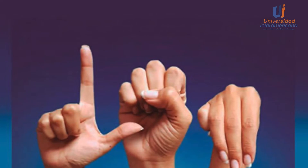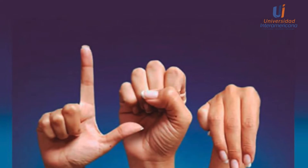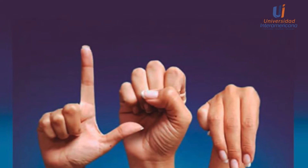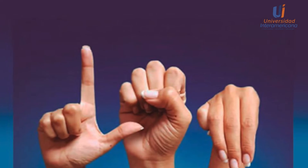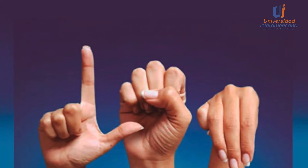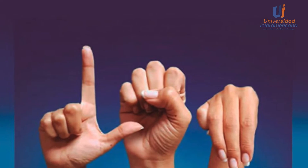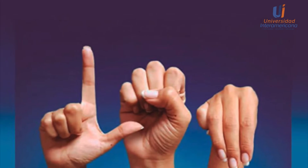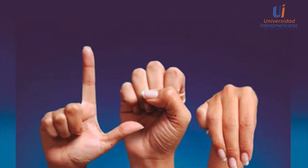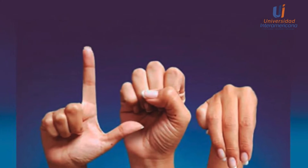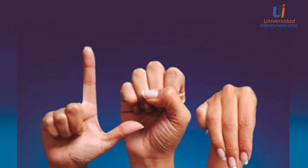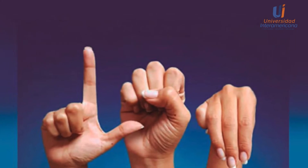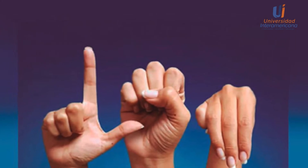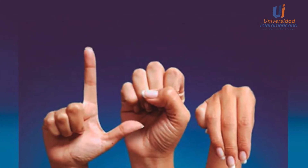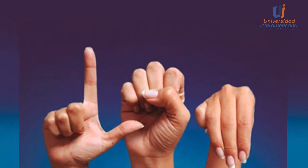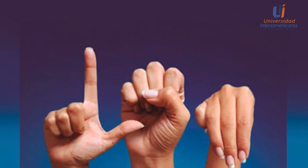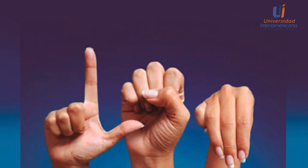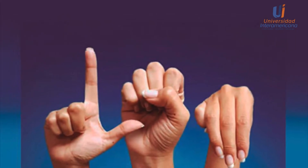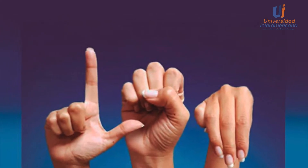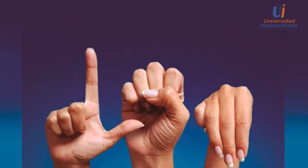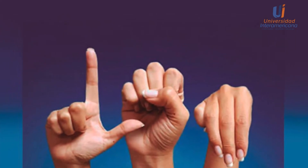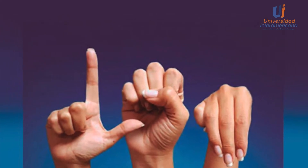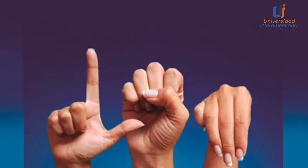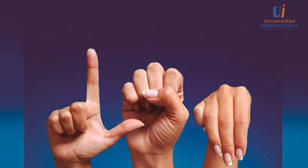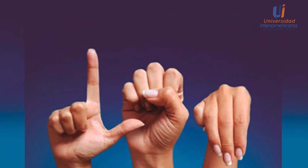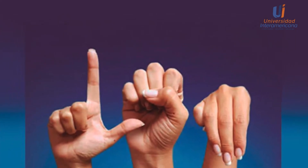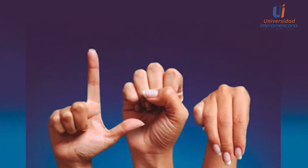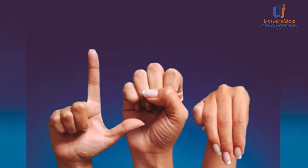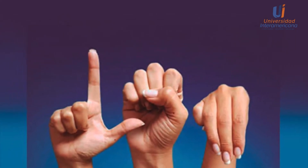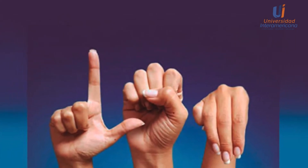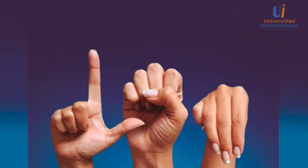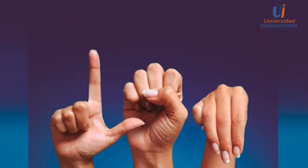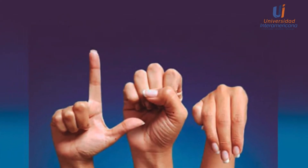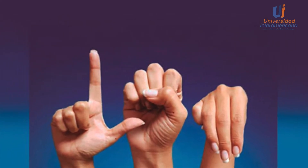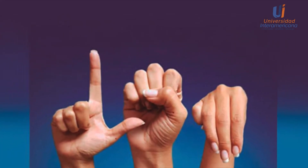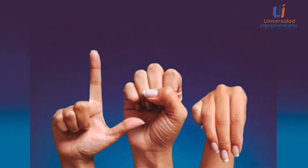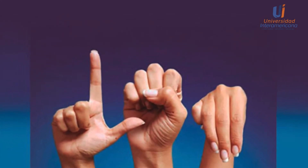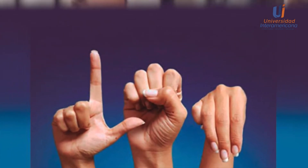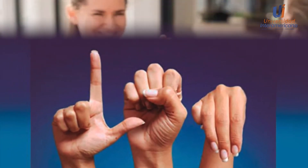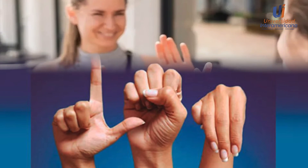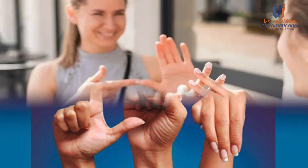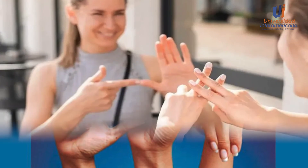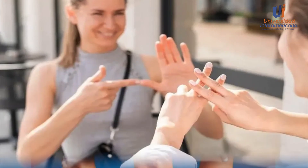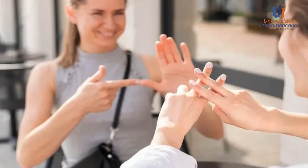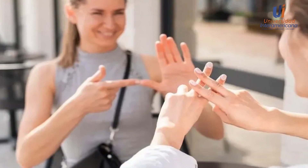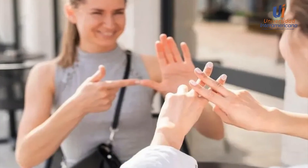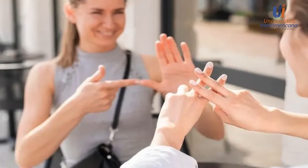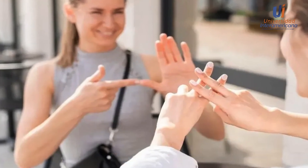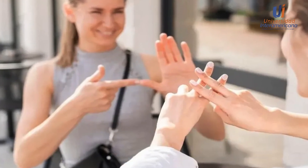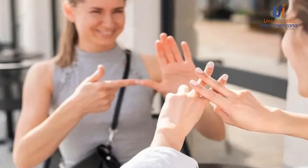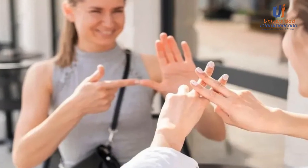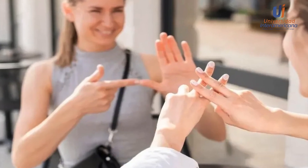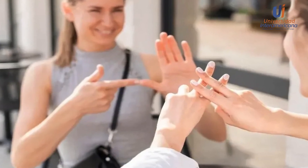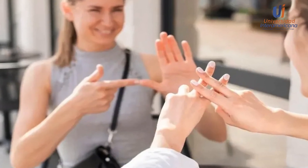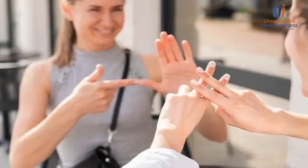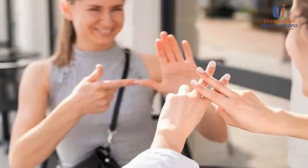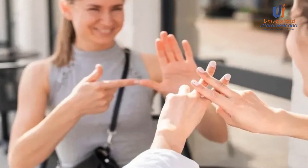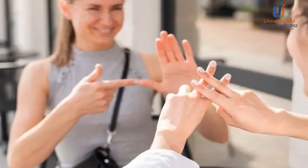diversidad funcional auditiva o lingüística, lo ideal sería que todos aprendiéramos la lengua de señas para poder comunicarnos con esas personas